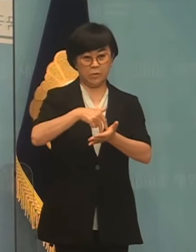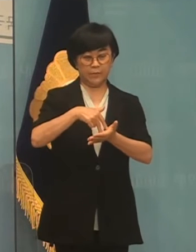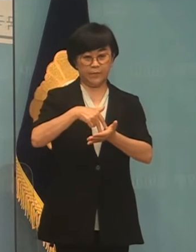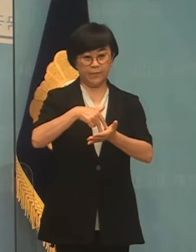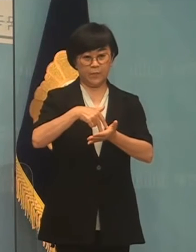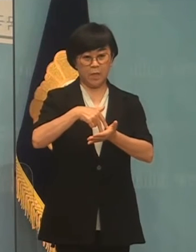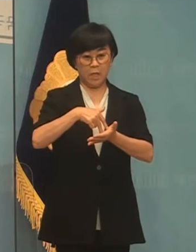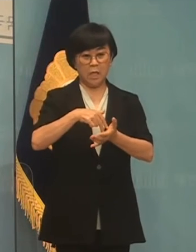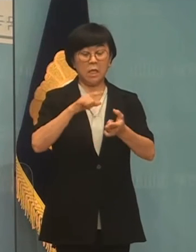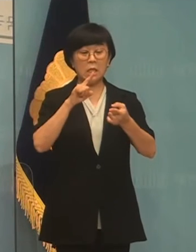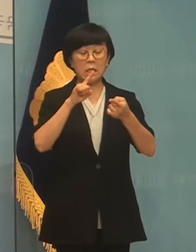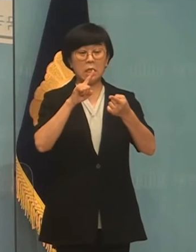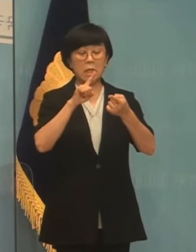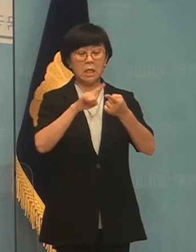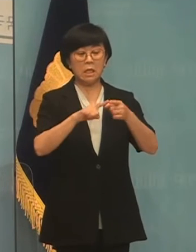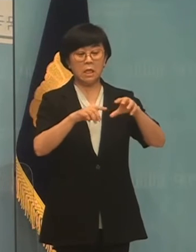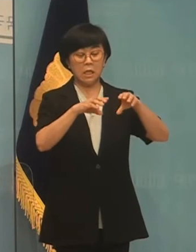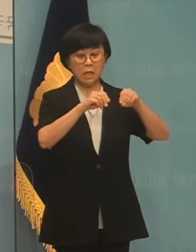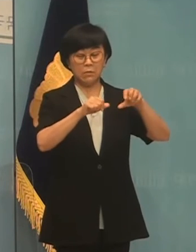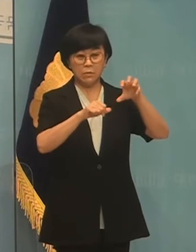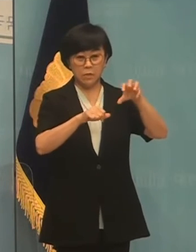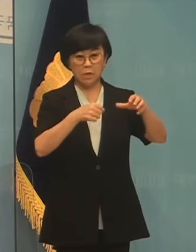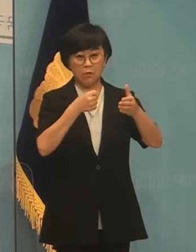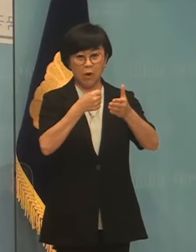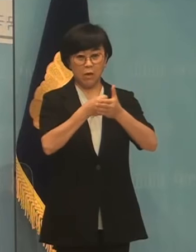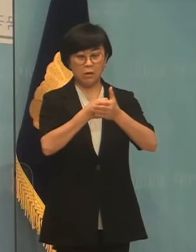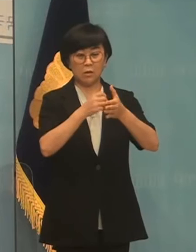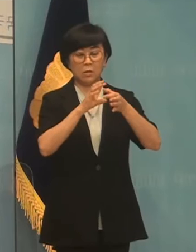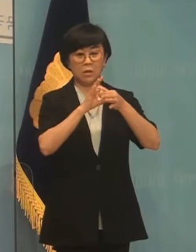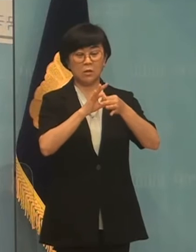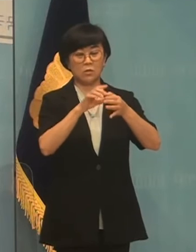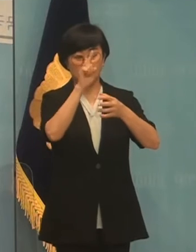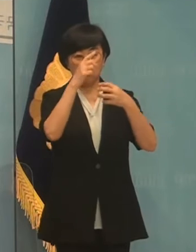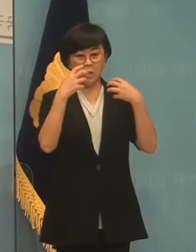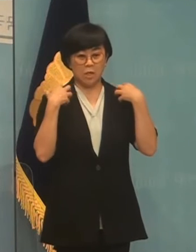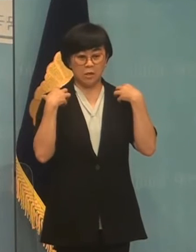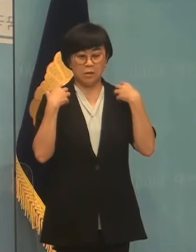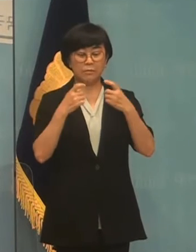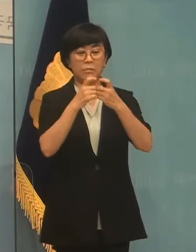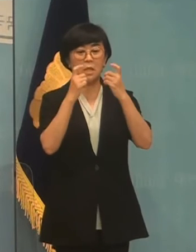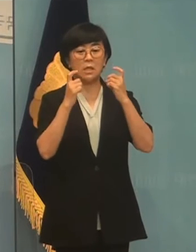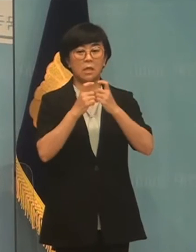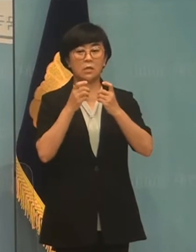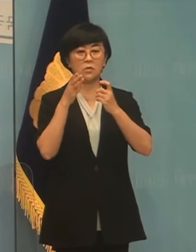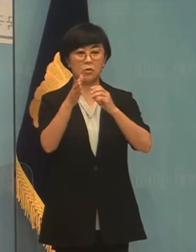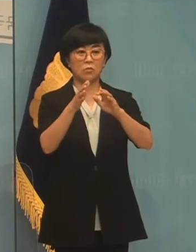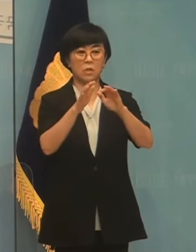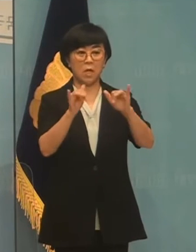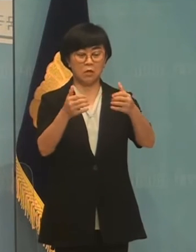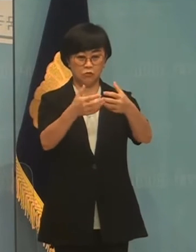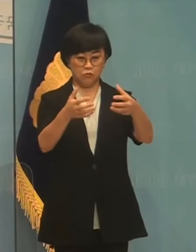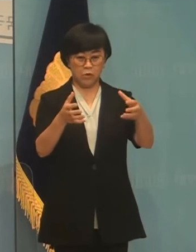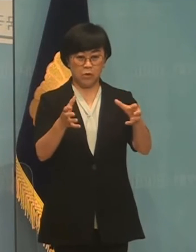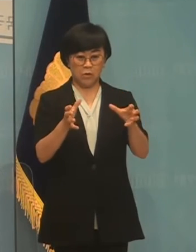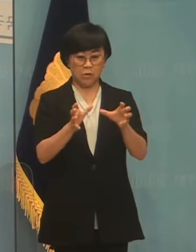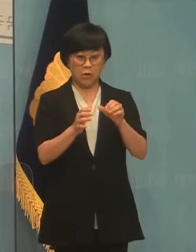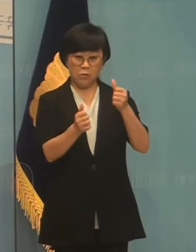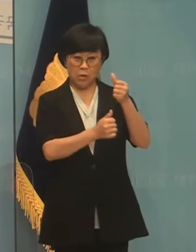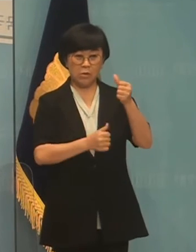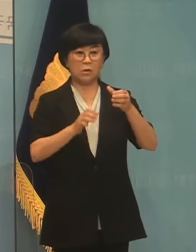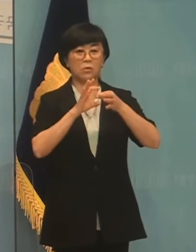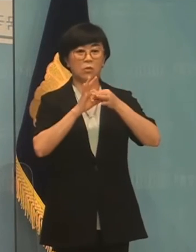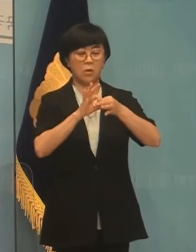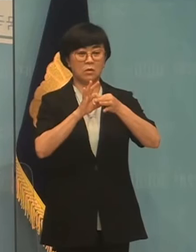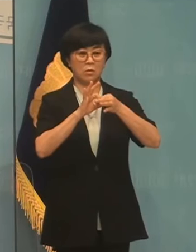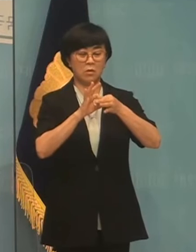이건희 예술관 입지선정과 관련해서 정부에서는 전 민간 주문가들로 구성된 위원회를